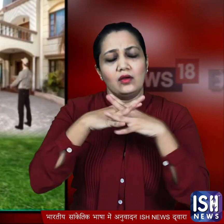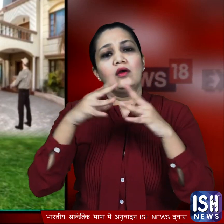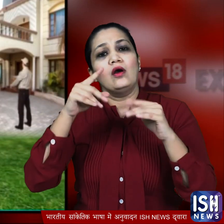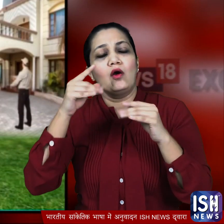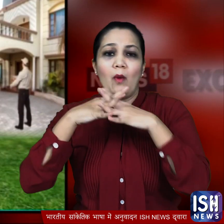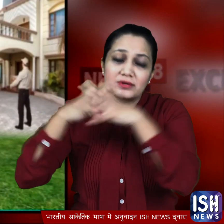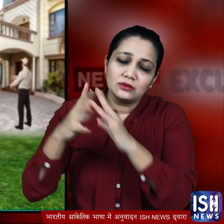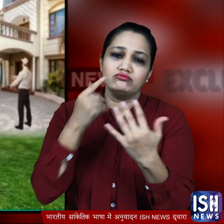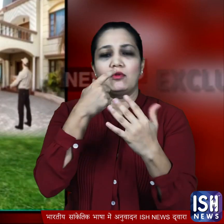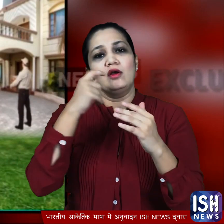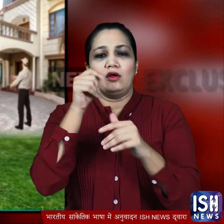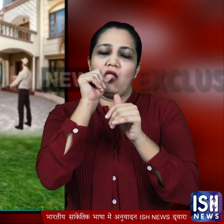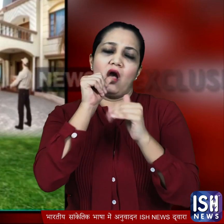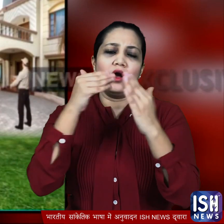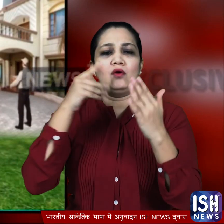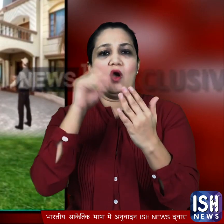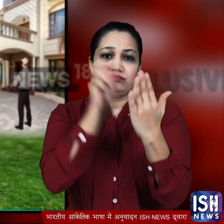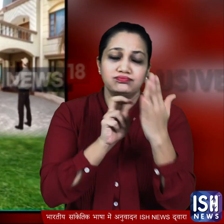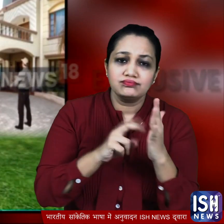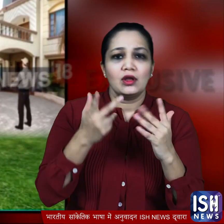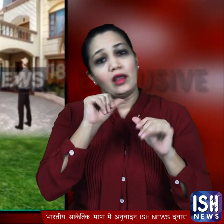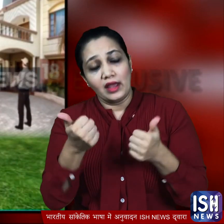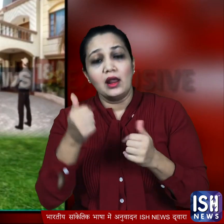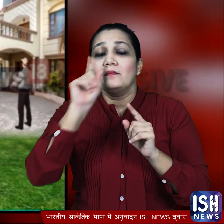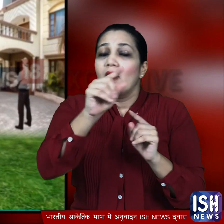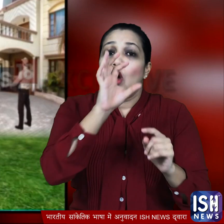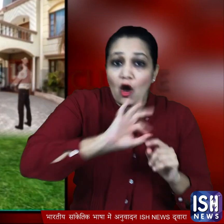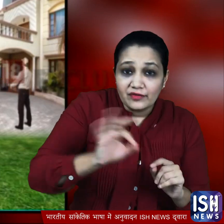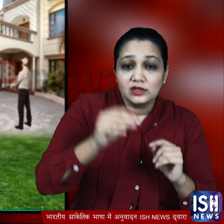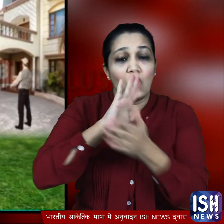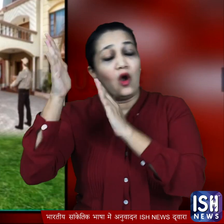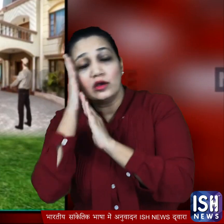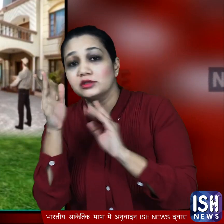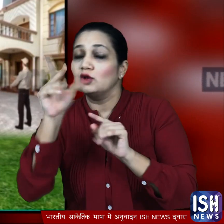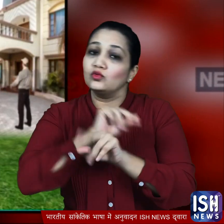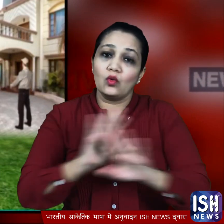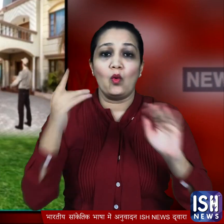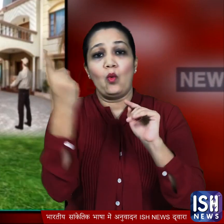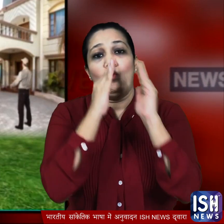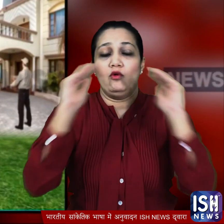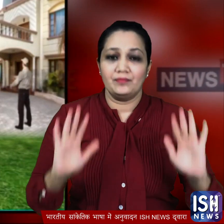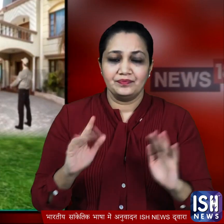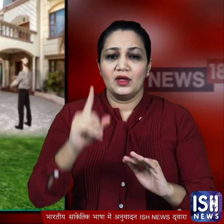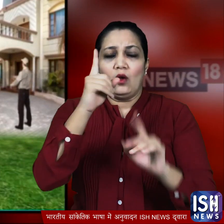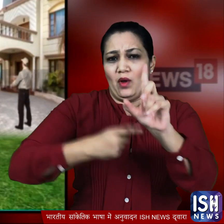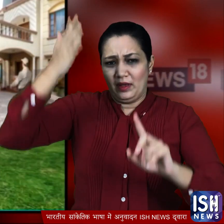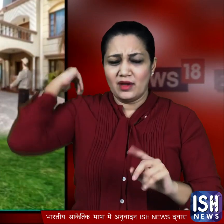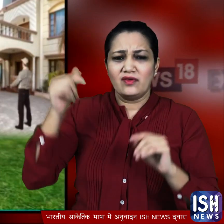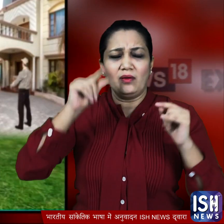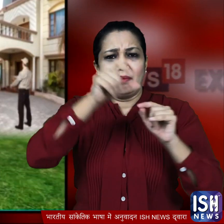सके लेकिन शराब की डिलिवरी किसी होस्टिल और दफ्तर में नहीं की जाएगी दिल्ली सरकार ने पिछले साल शराब की दुकानों पर उम्री भीड को देखते हुए